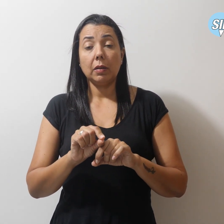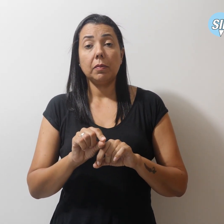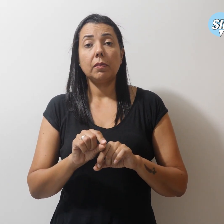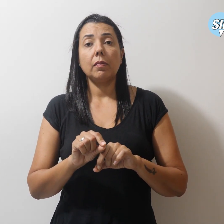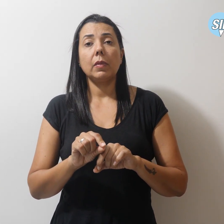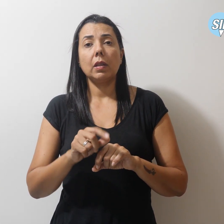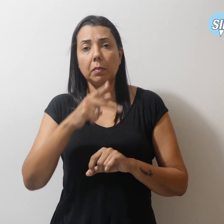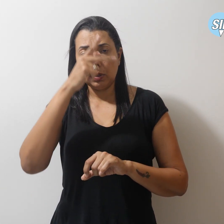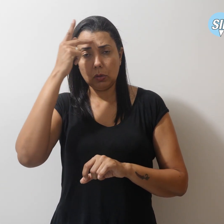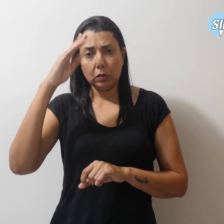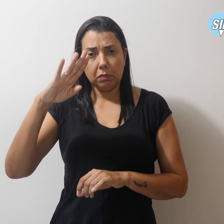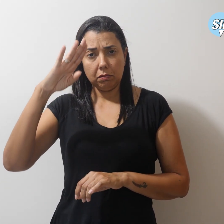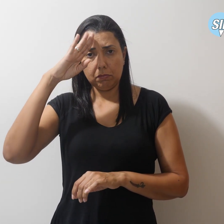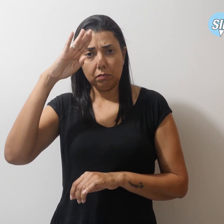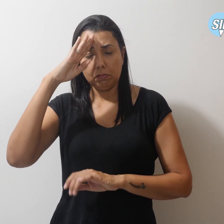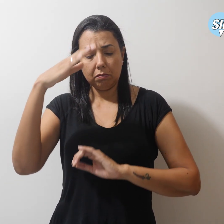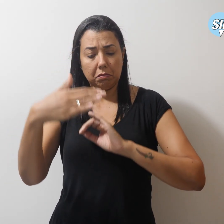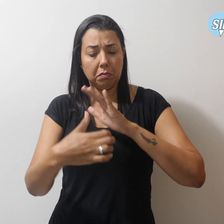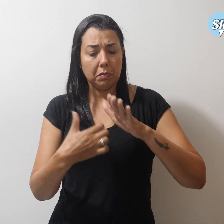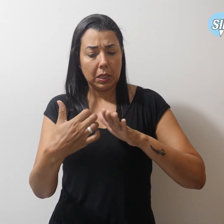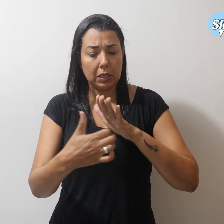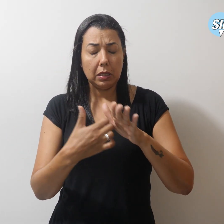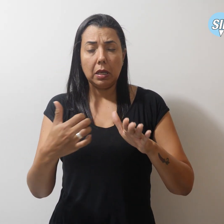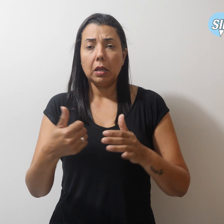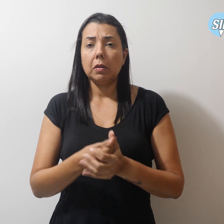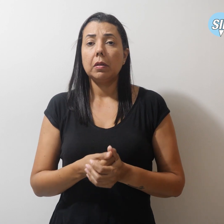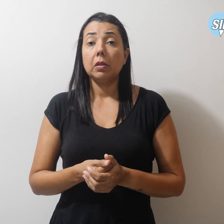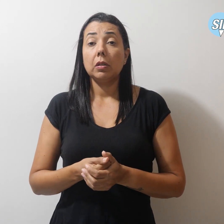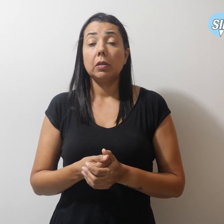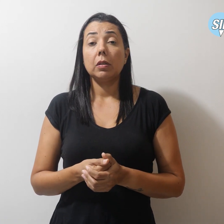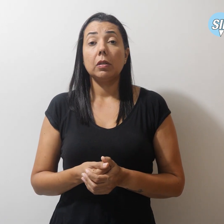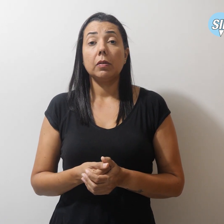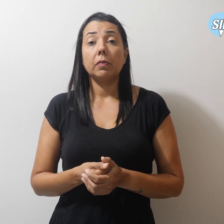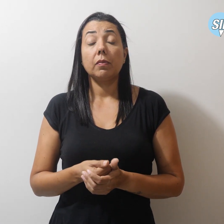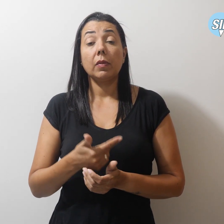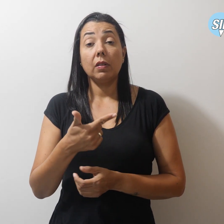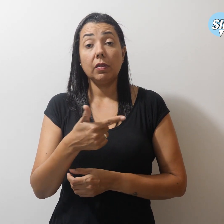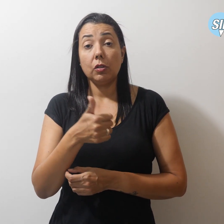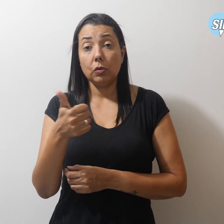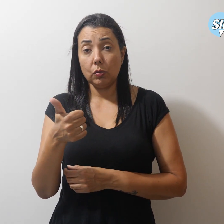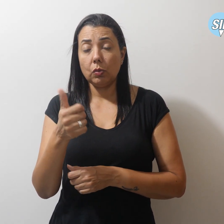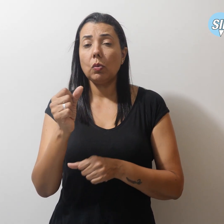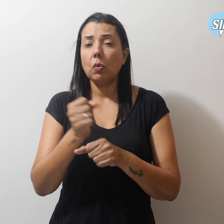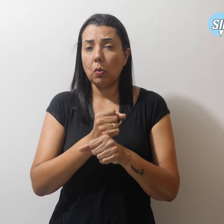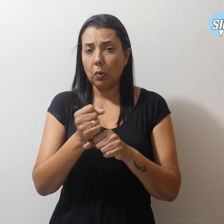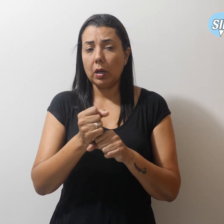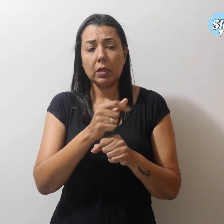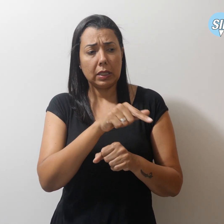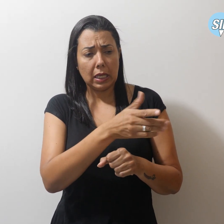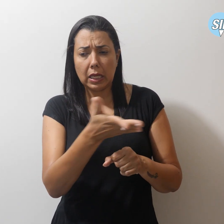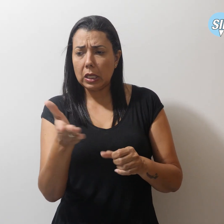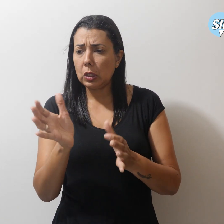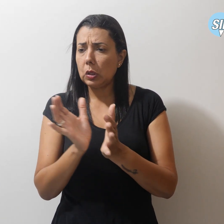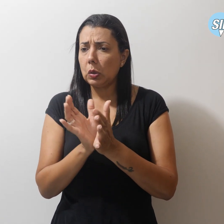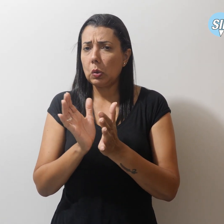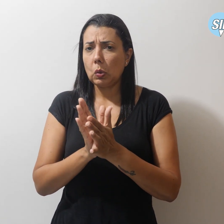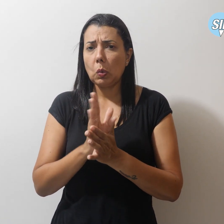militares e empresários. Durante 21 anos, esse grupo de fascistas com